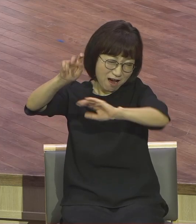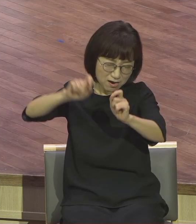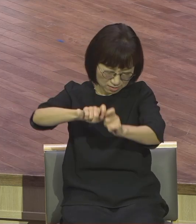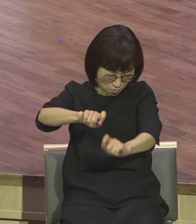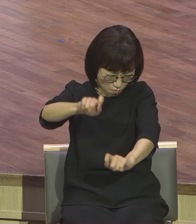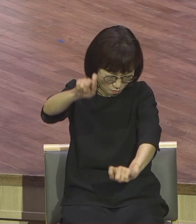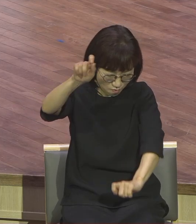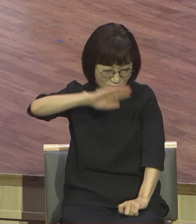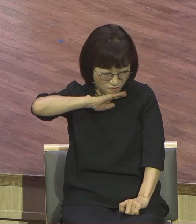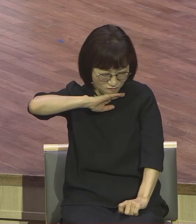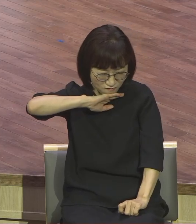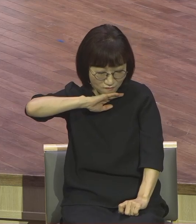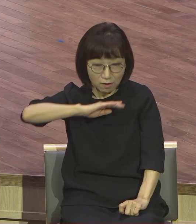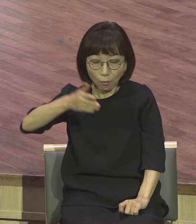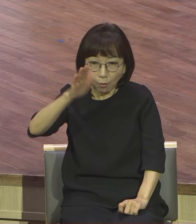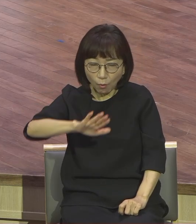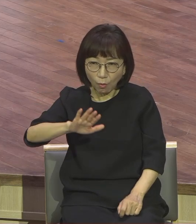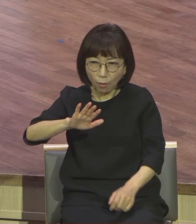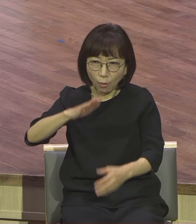하늘을 내 이유가 내 계신단 말이냐